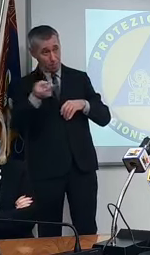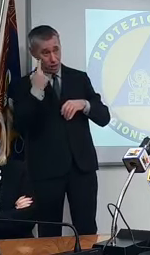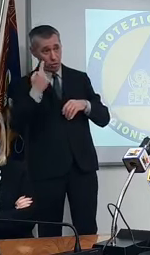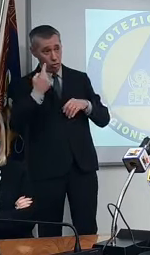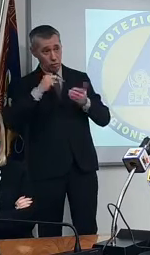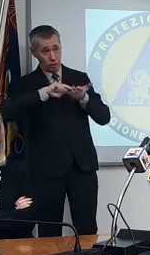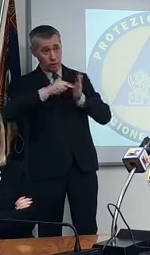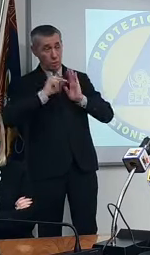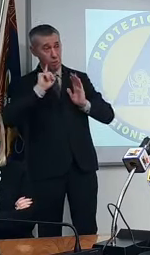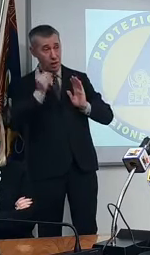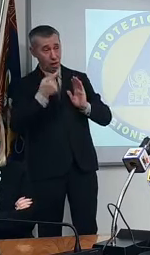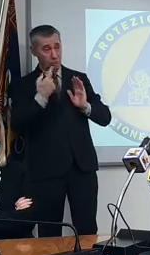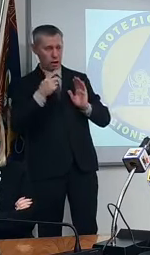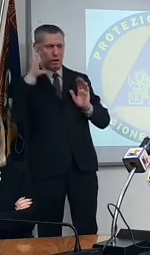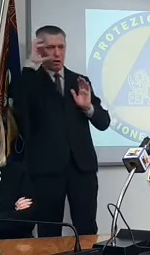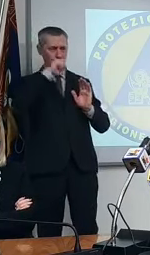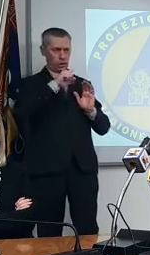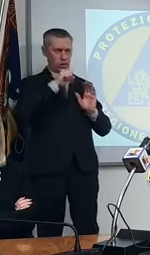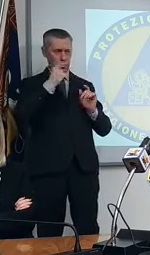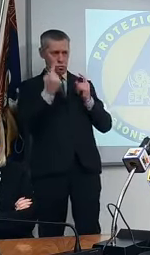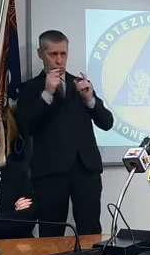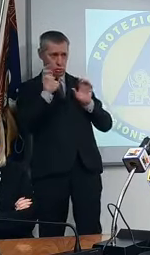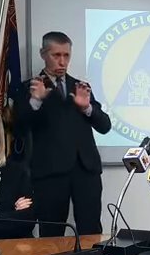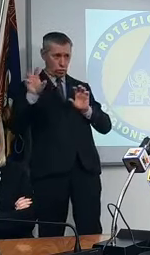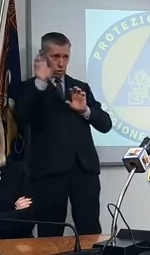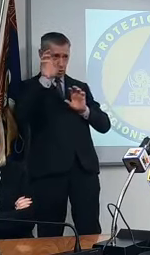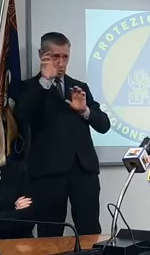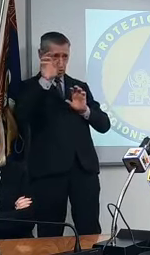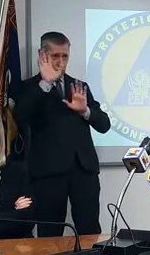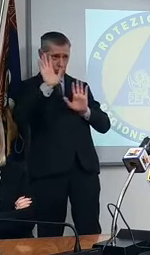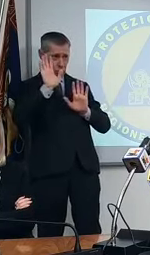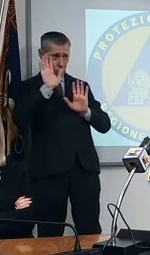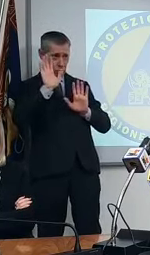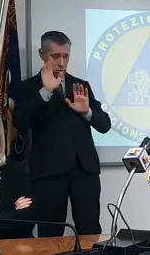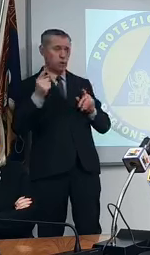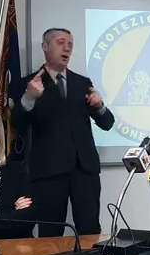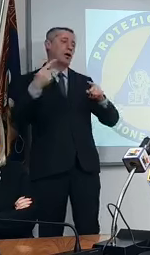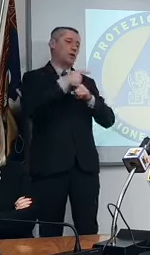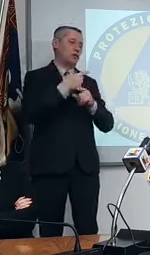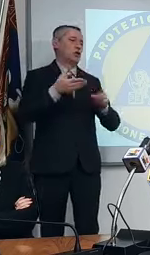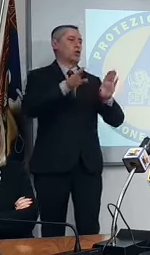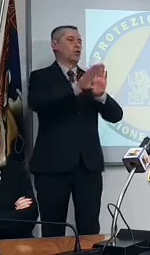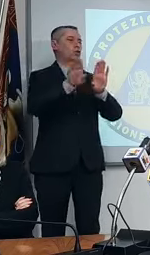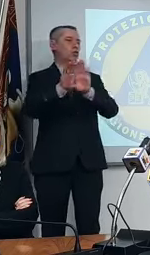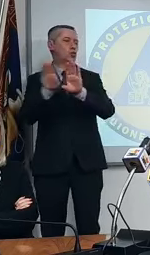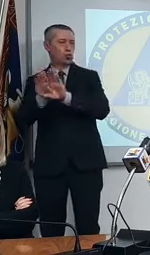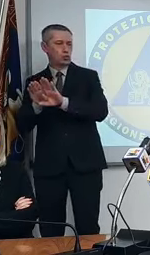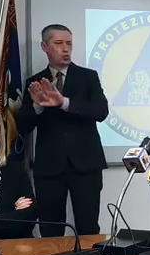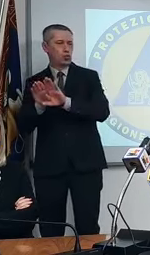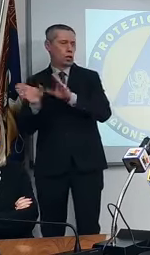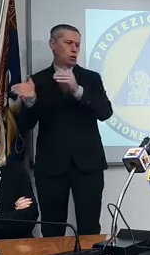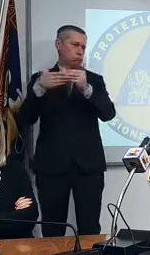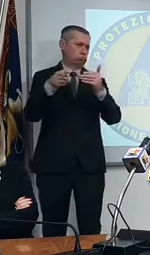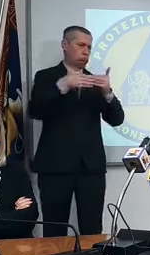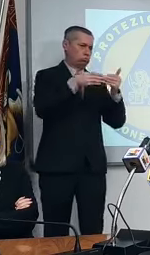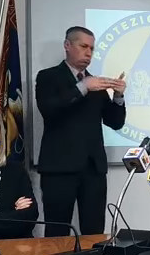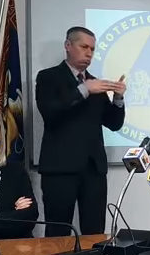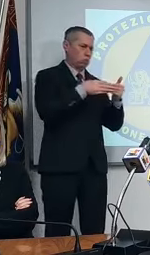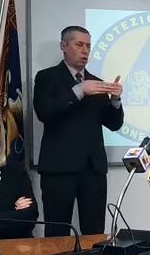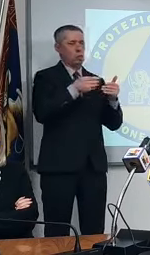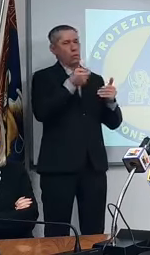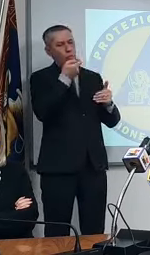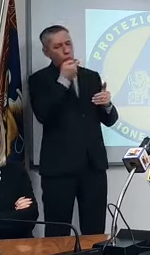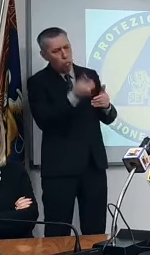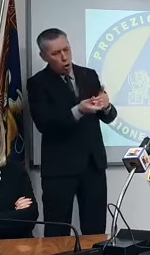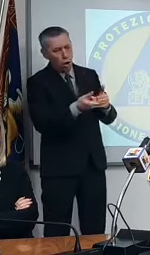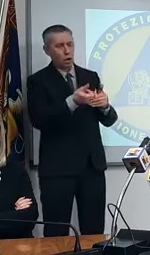i territori la seconda le chiusure diciamo in questo ventaglio da poche chiusure a massima chiusura continua a essere